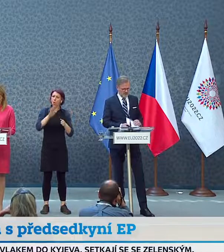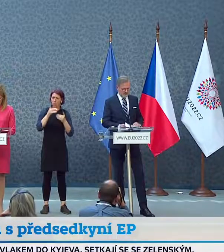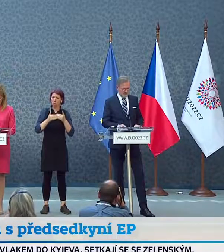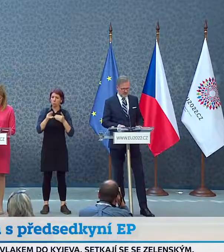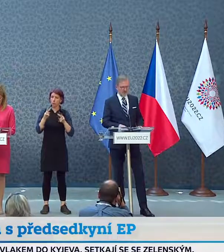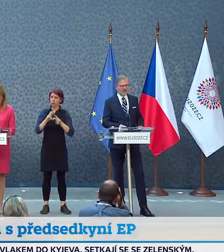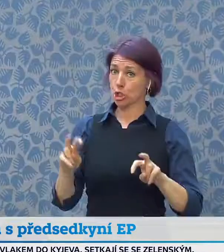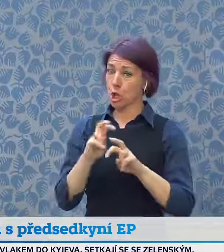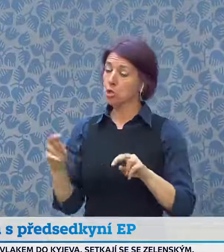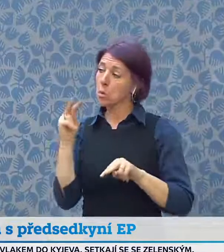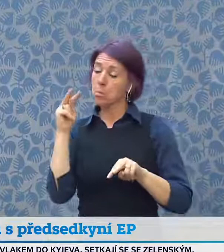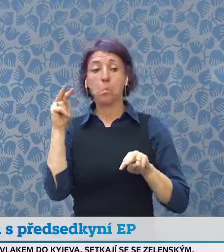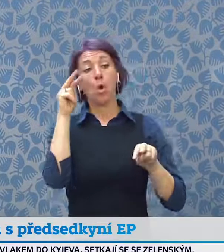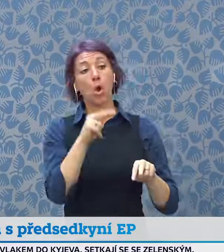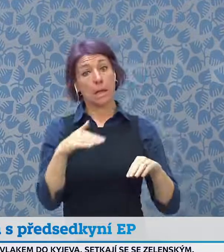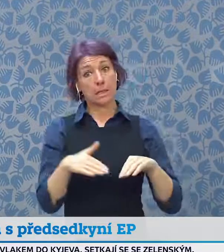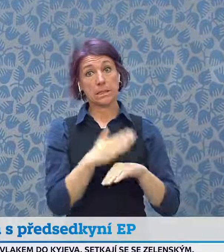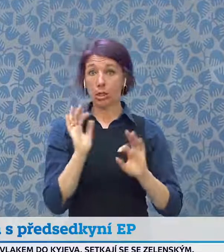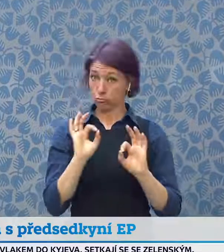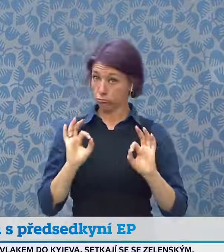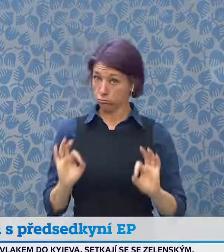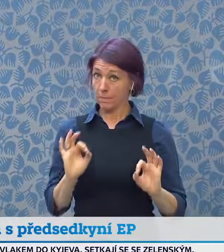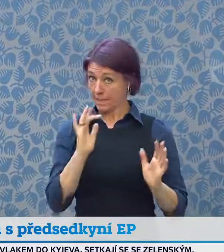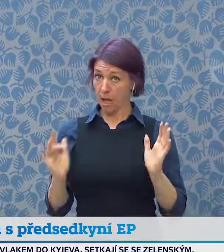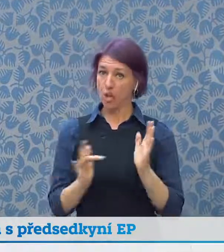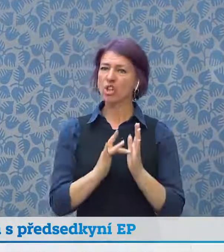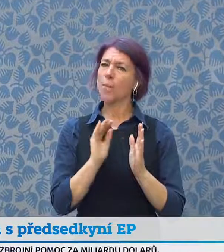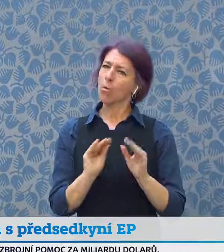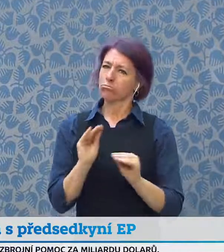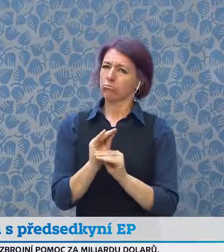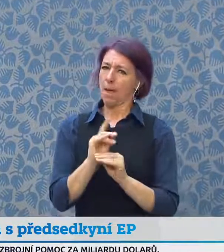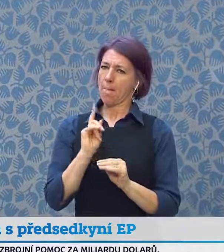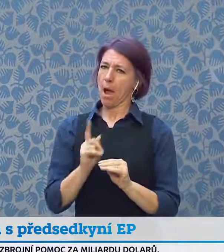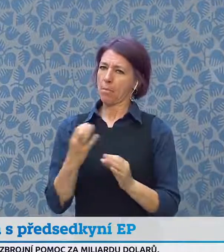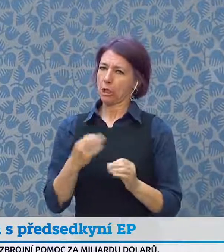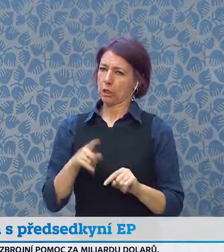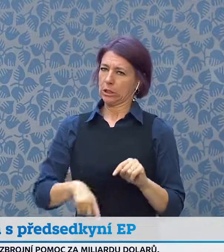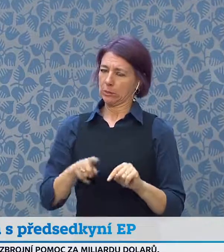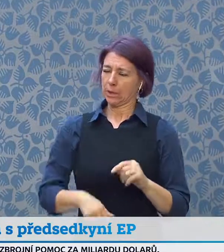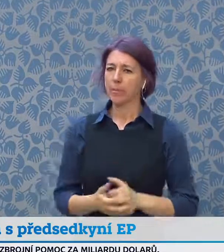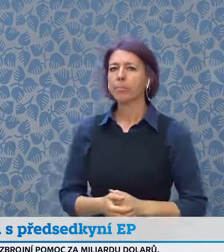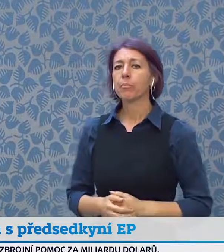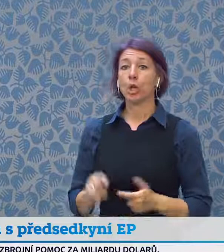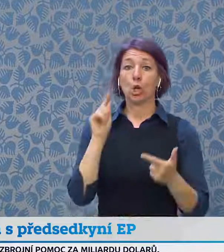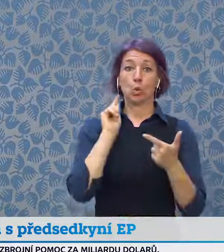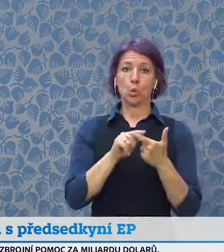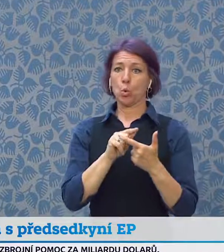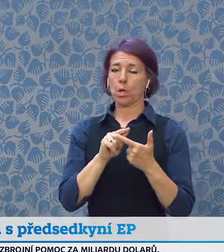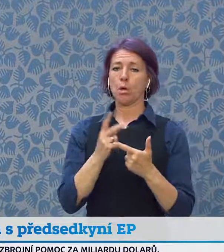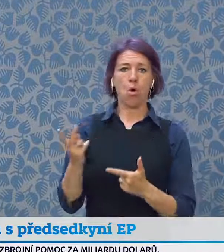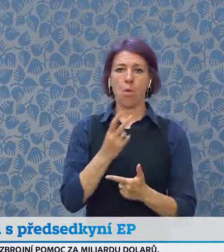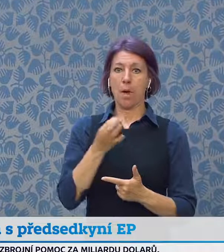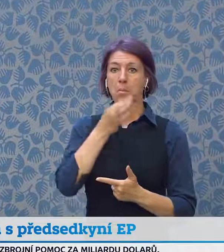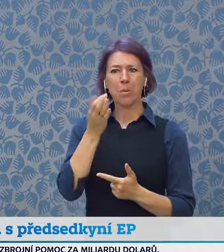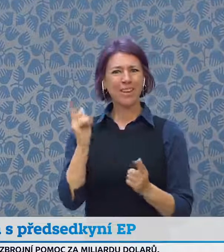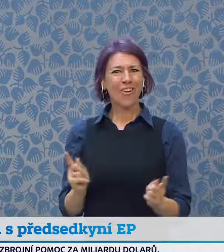českého předsednictví, jestli si myslí, že jsou dostatečné, jestli tam něco chybí a pak jsem se vás obou chtěla zeptat konkrétně, o čem jste